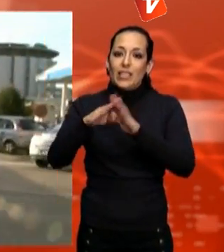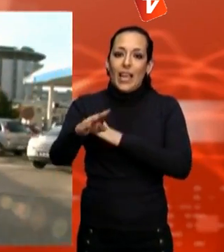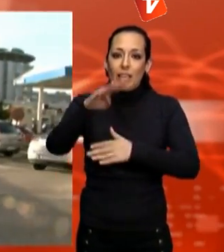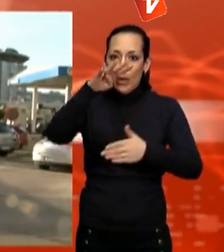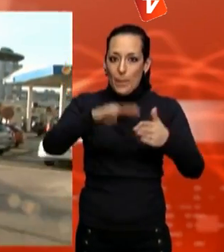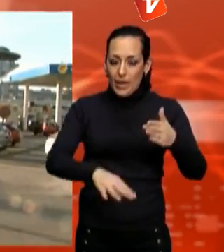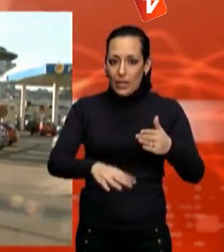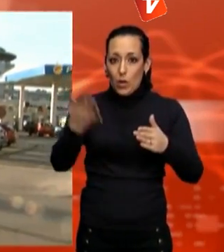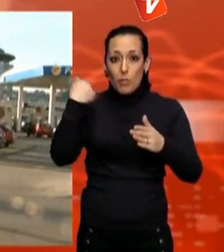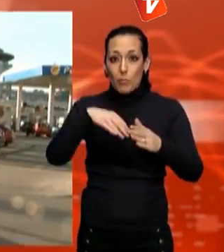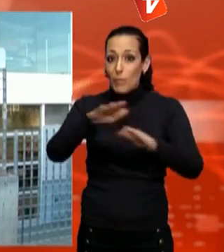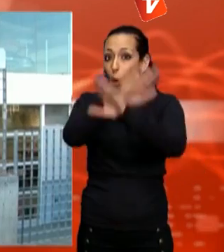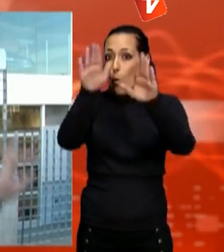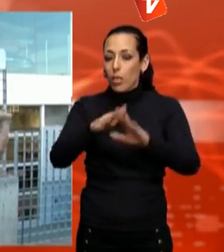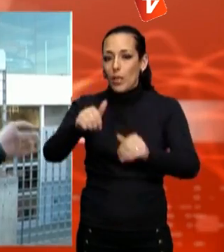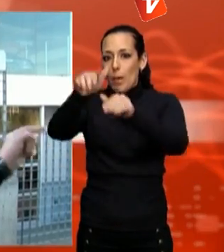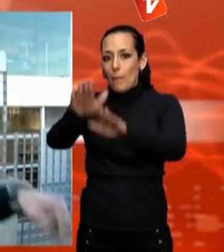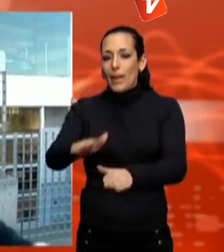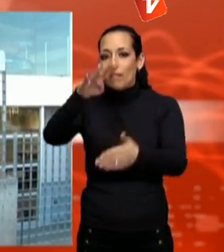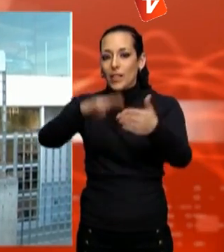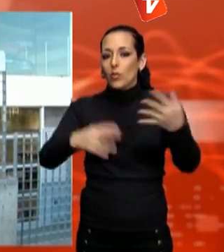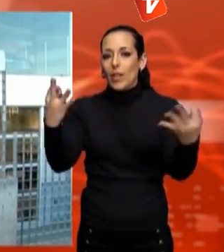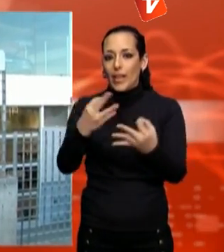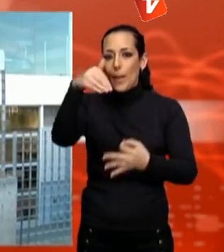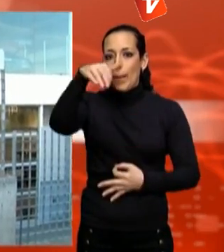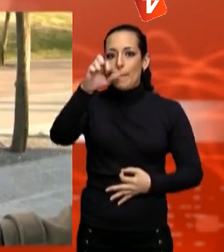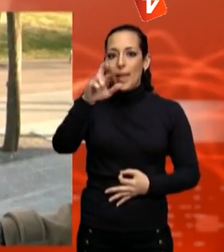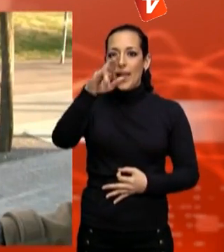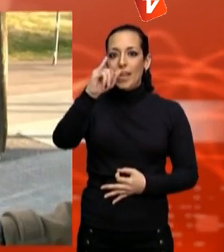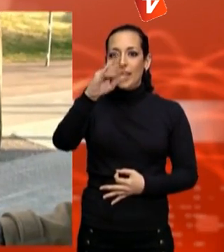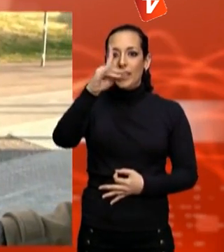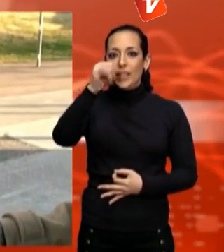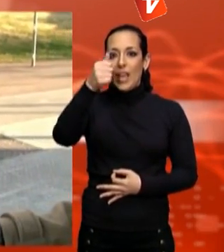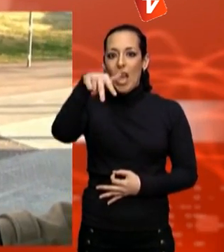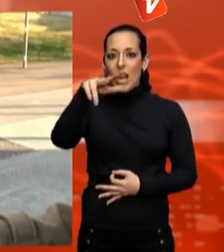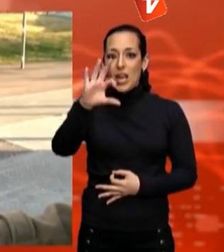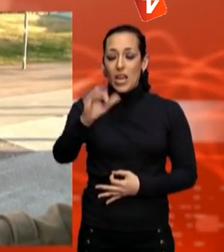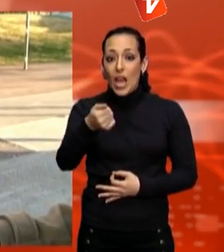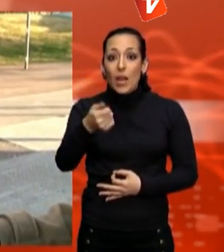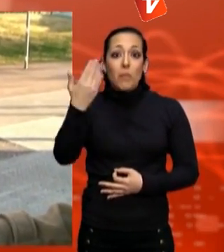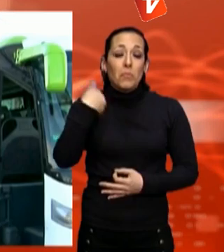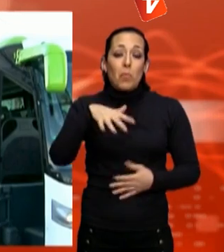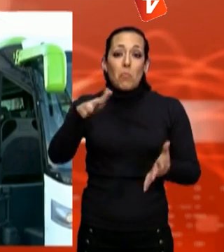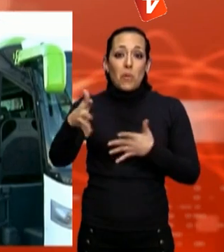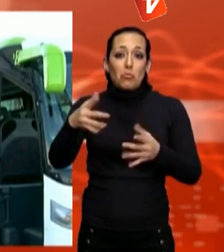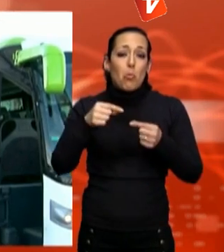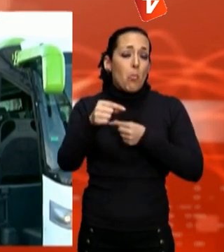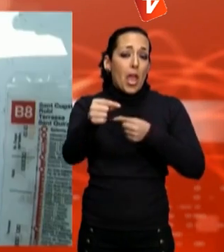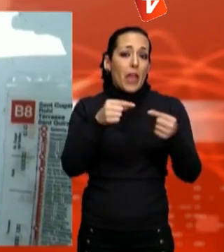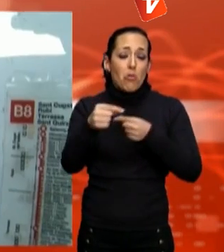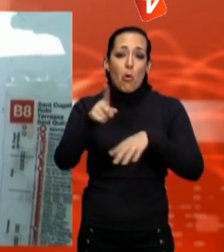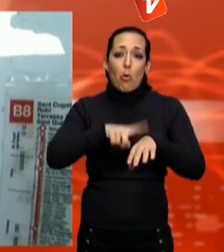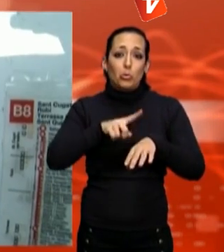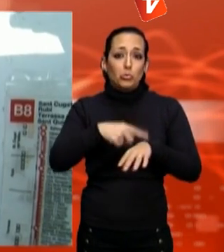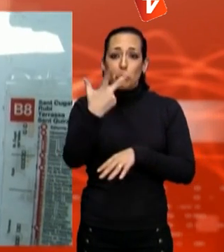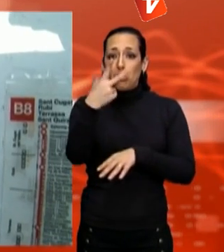la Marillana, ràpidament. Des de Barcelona, aquí, 20 minuts, dius? Entre 25 i 30 minuts, depèn del trànsit. Si no hi tràfic, 20 minuts.